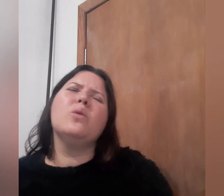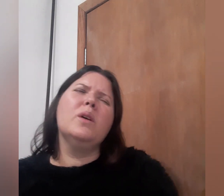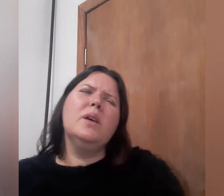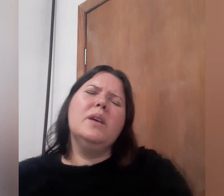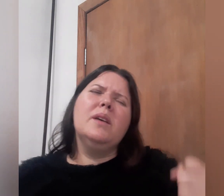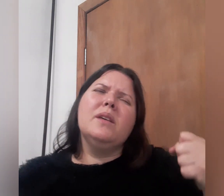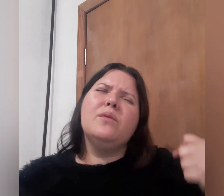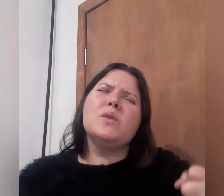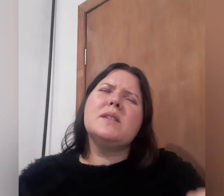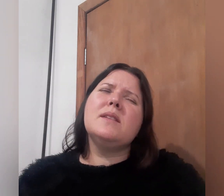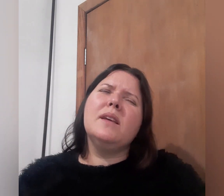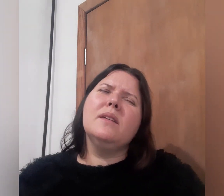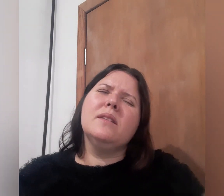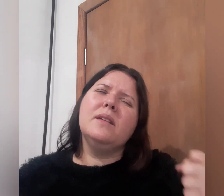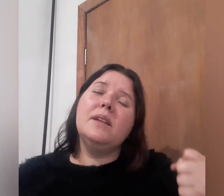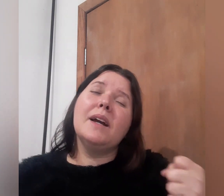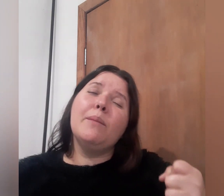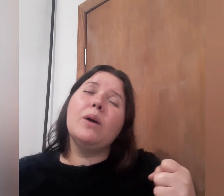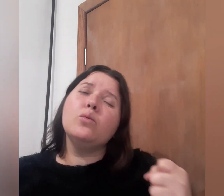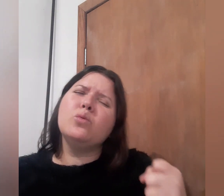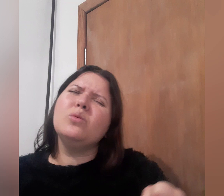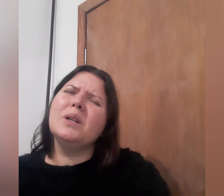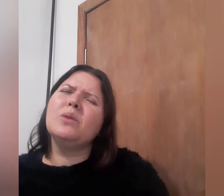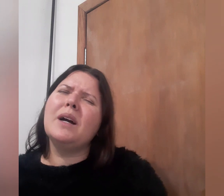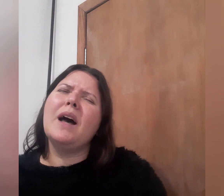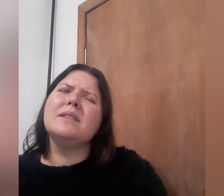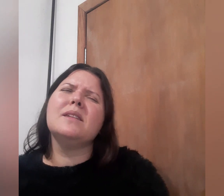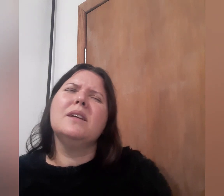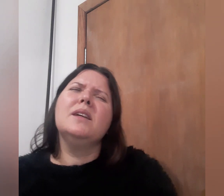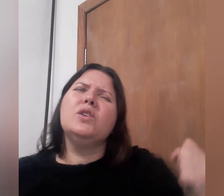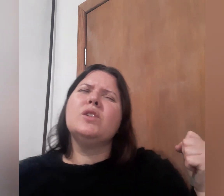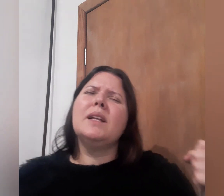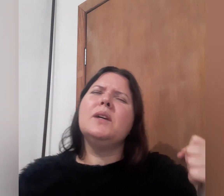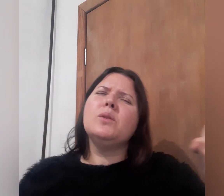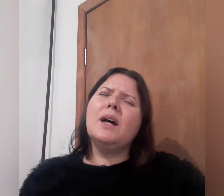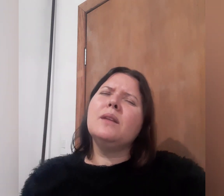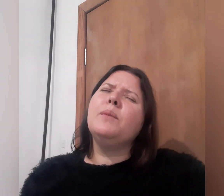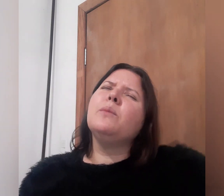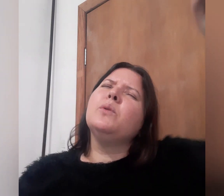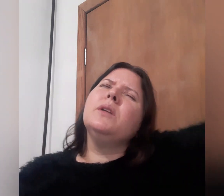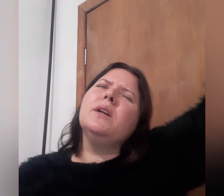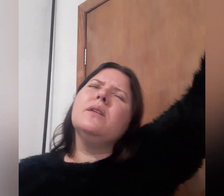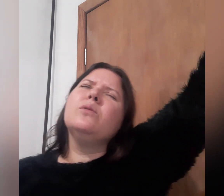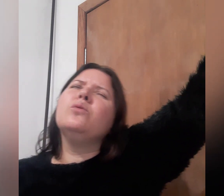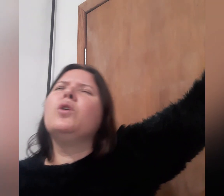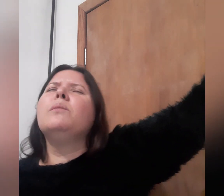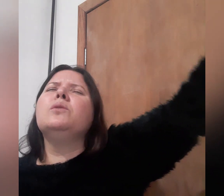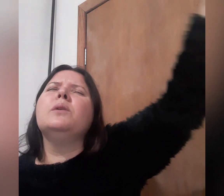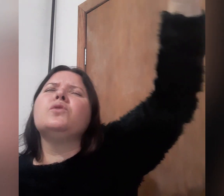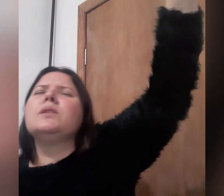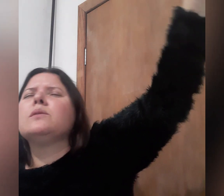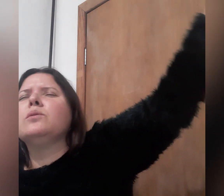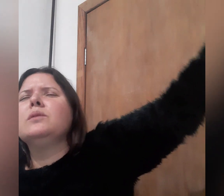que você iria acabar com tudo da tua casa, está derrotada pelo poder do nome do meu Jesus. Jesus,